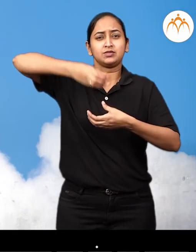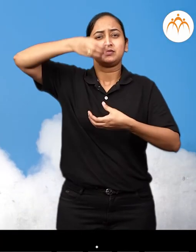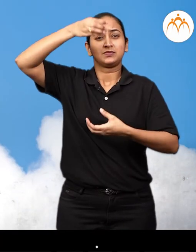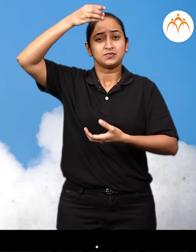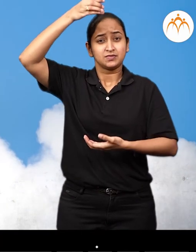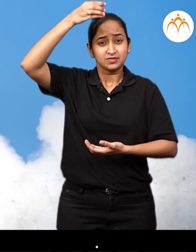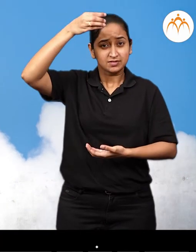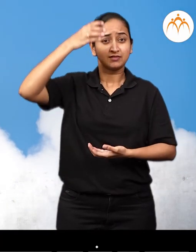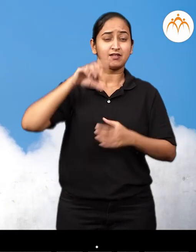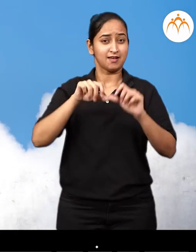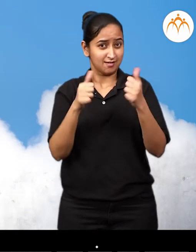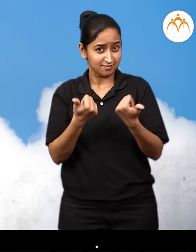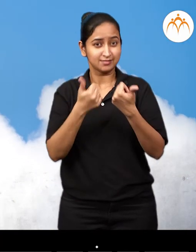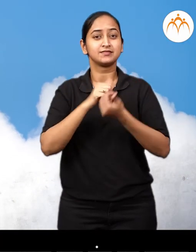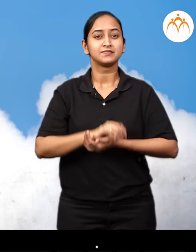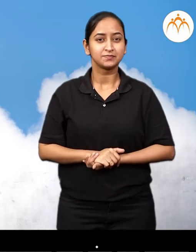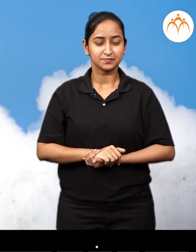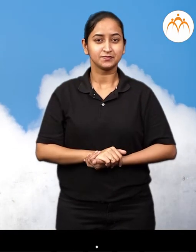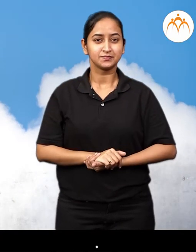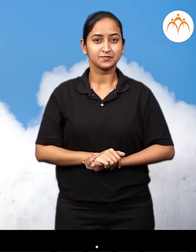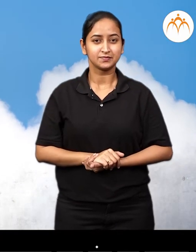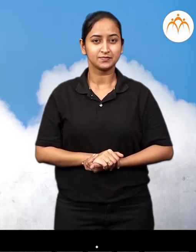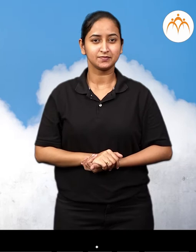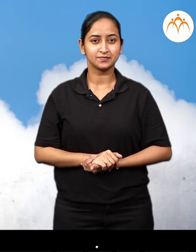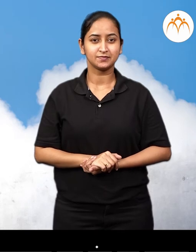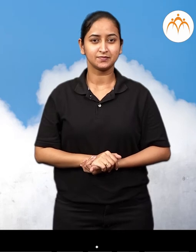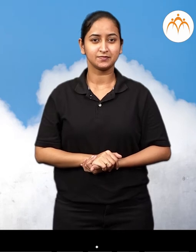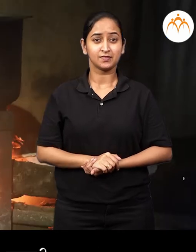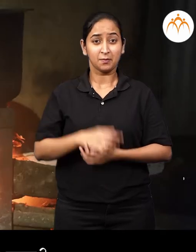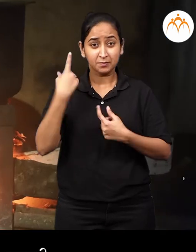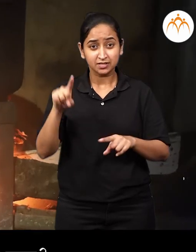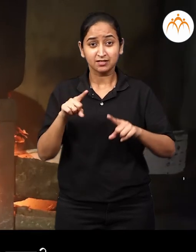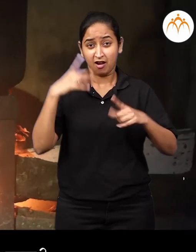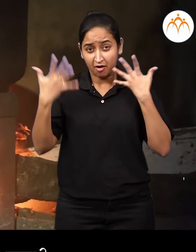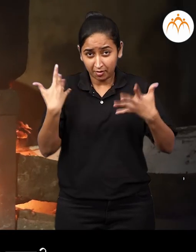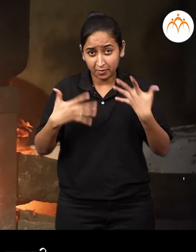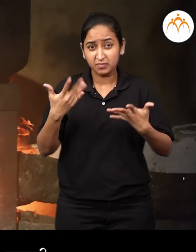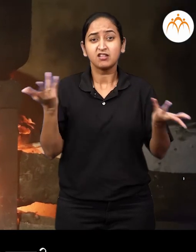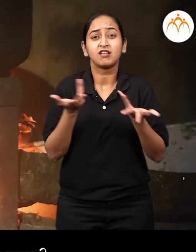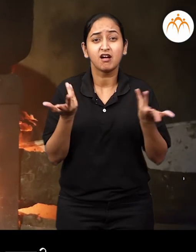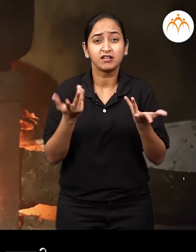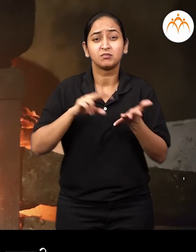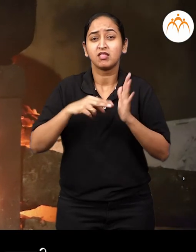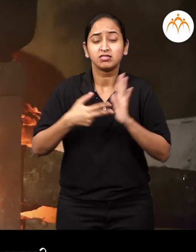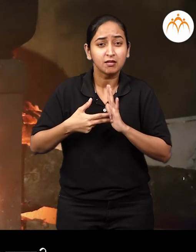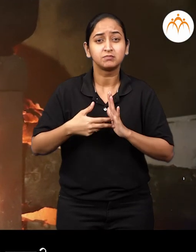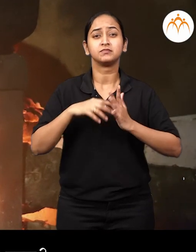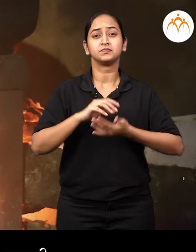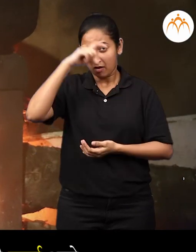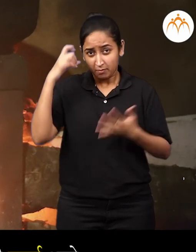फुगयाचा मदतीने आकाशात खूब उन्च उन्च उडू शकता पण उष्णता मंजे काया है, उष्णता